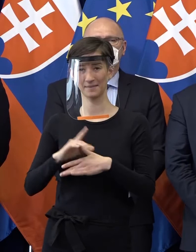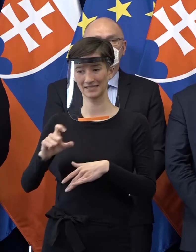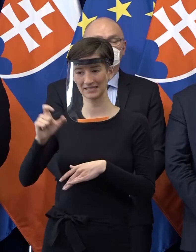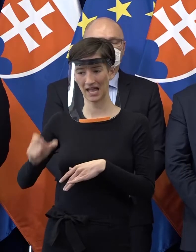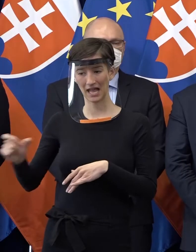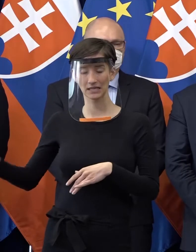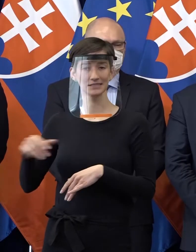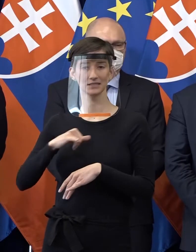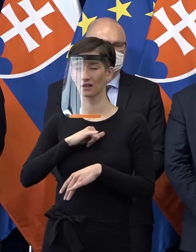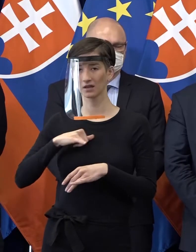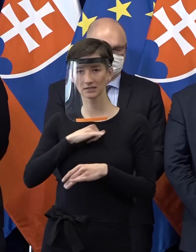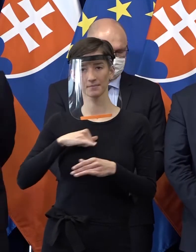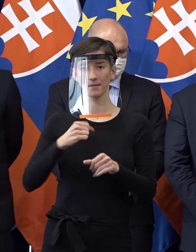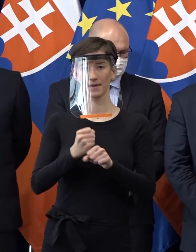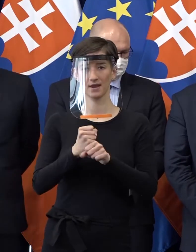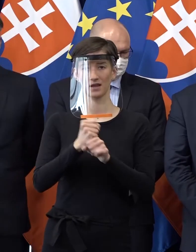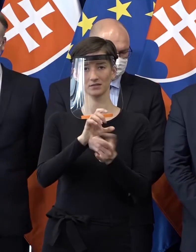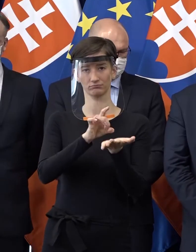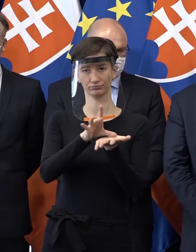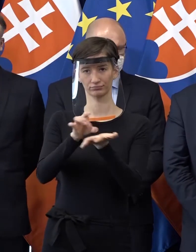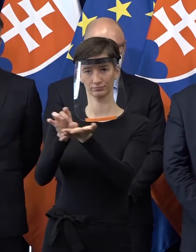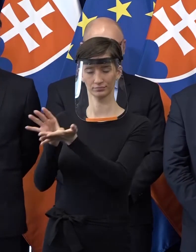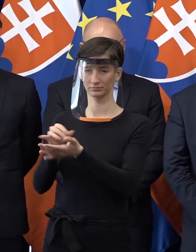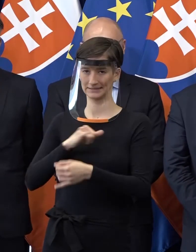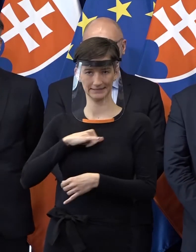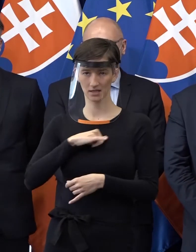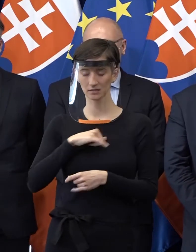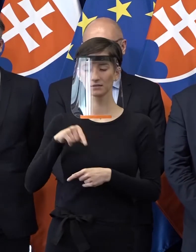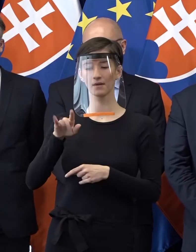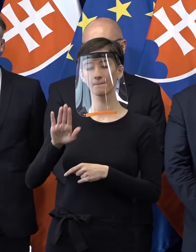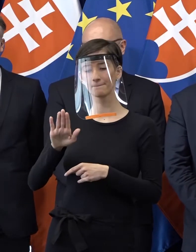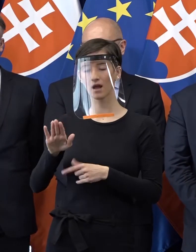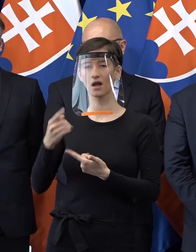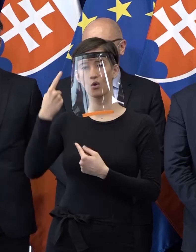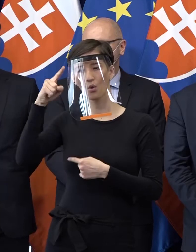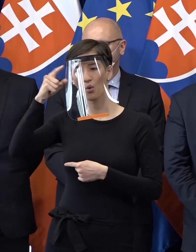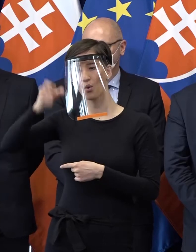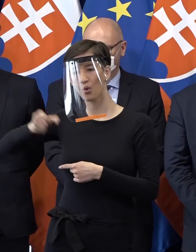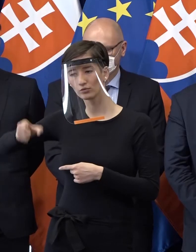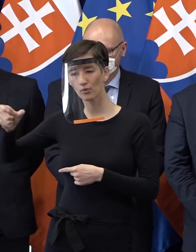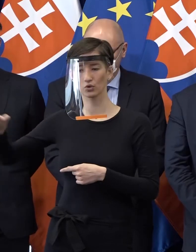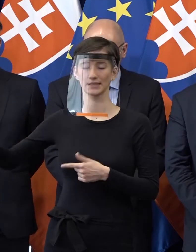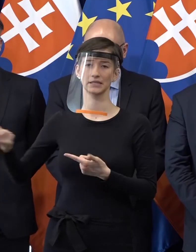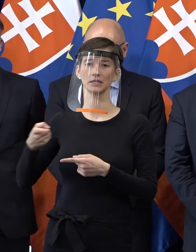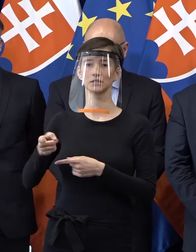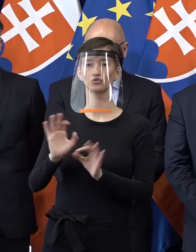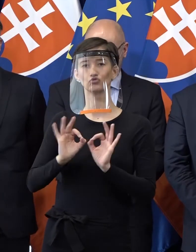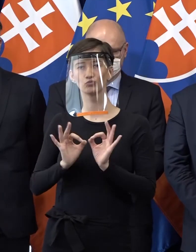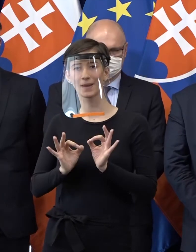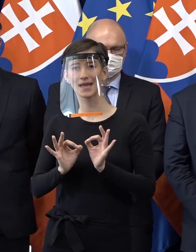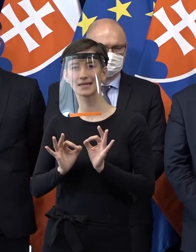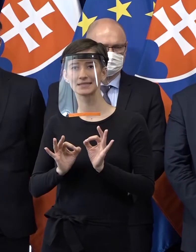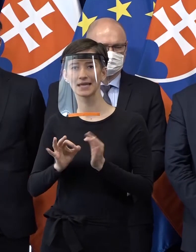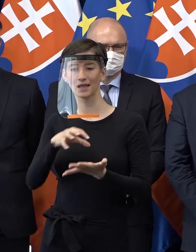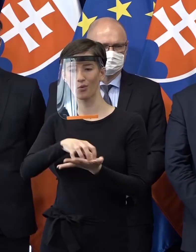aby sme ich prepustili. Alebo tí naši členovia tých zamestnávateľských zväzov. Lebo jednoducho majú svoju odbornosť, špecializáciu. Teraz